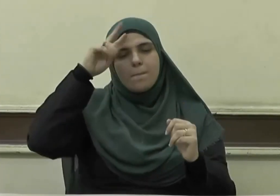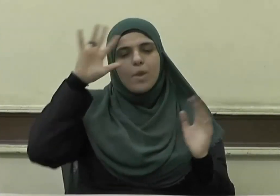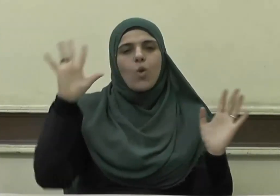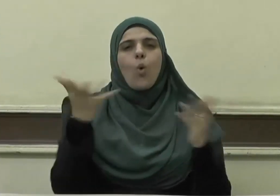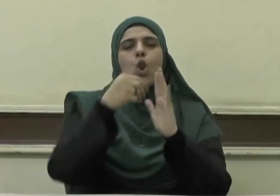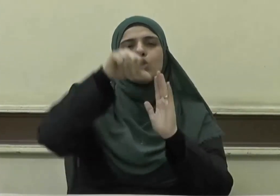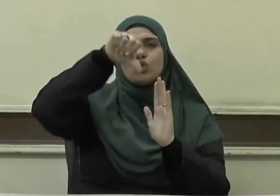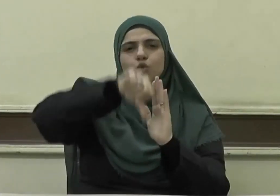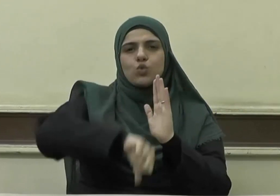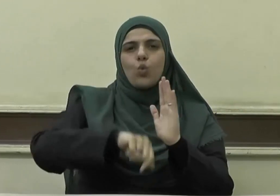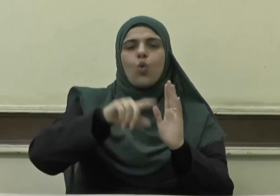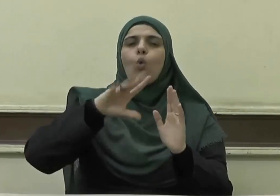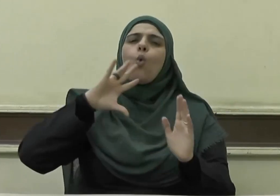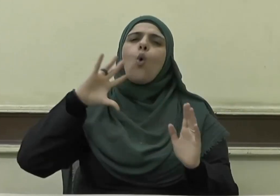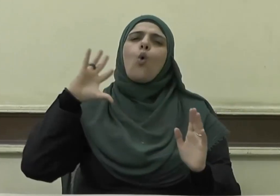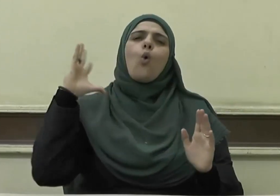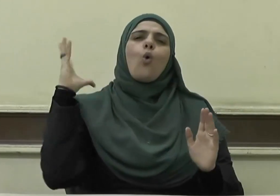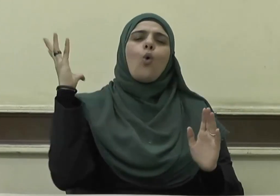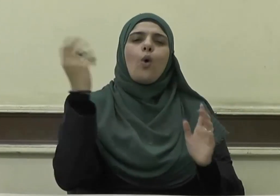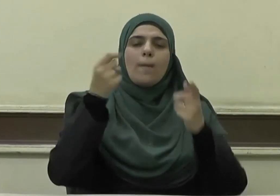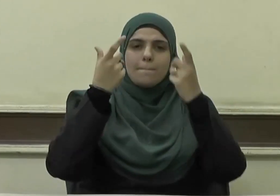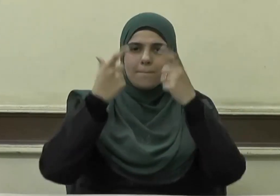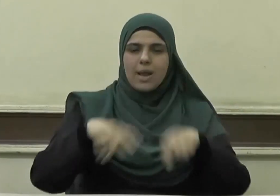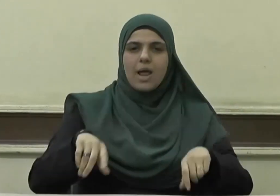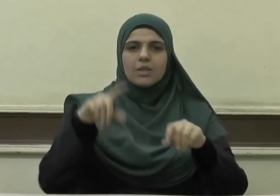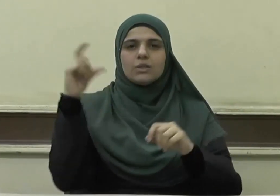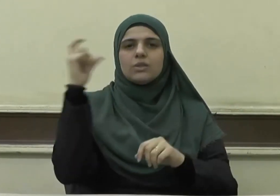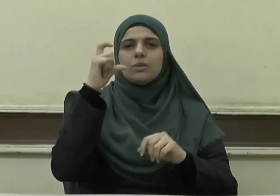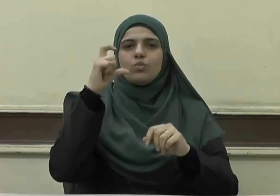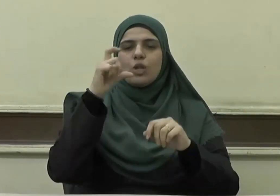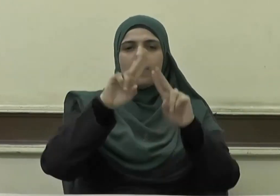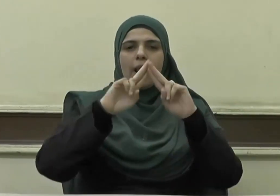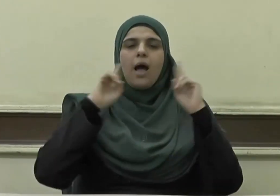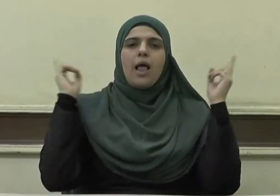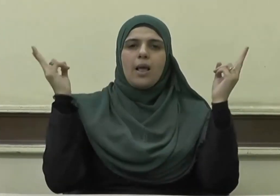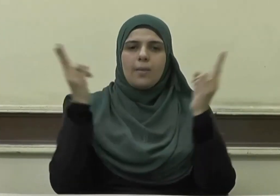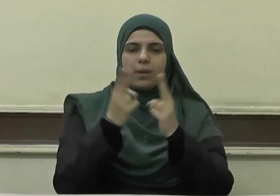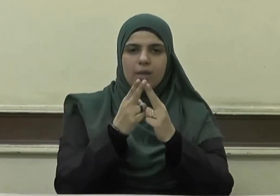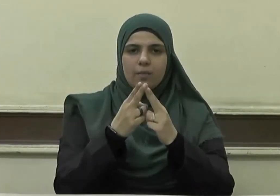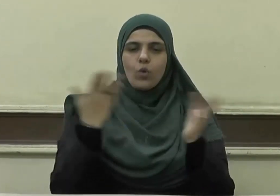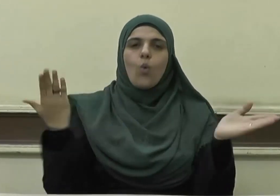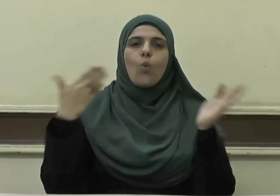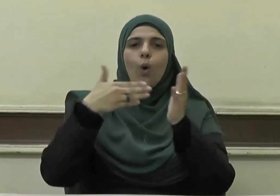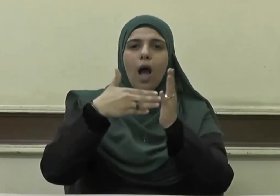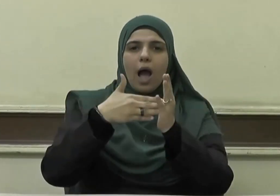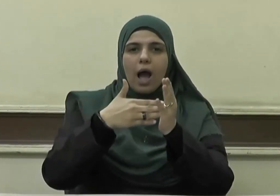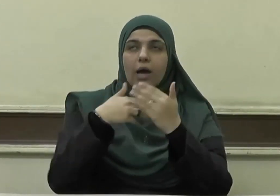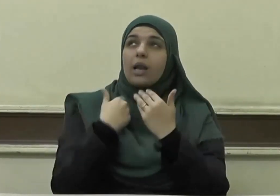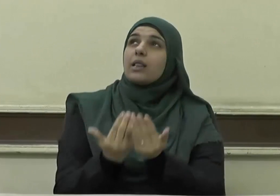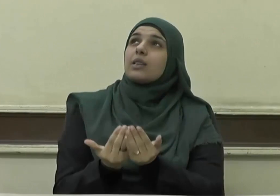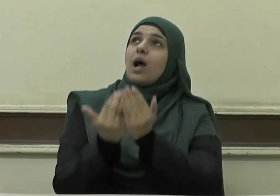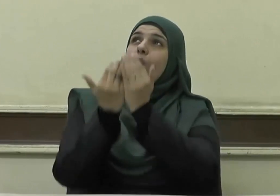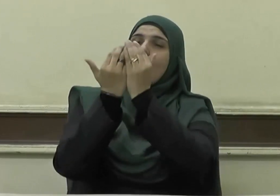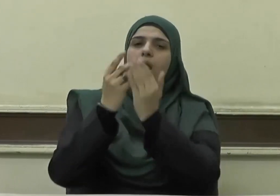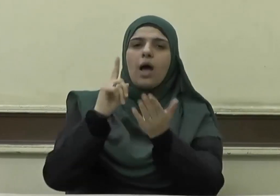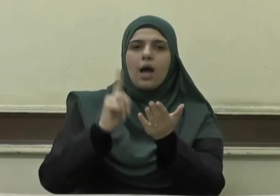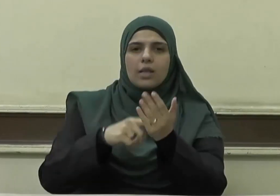وسائر بلاد العالمين وآخر دعوانا هذه الحمد